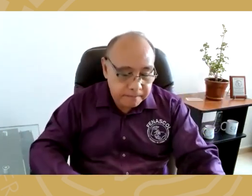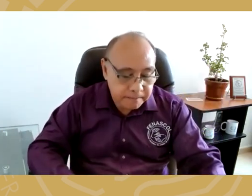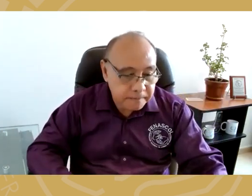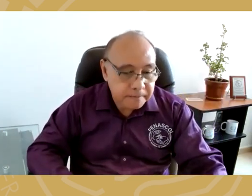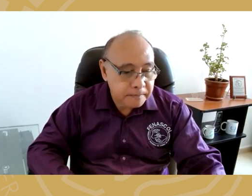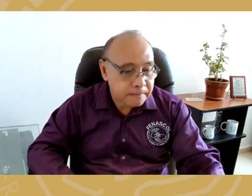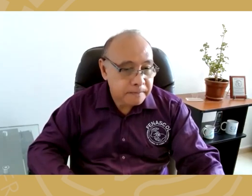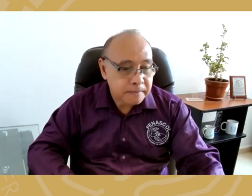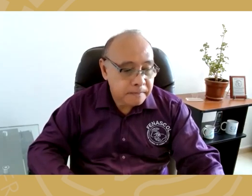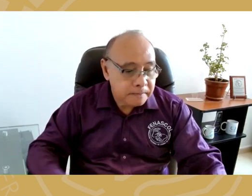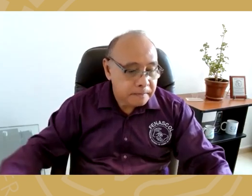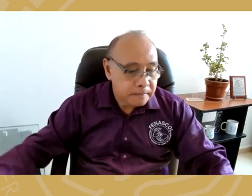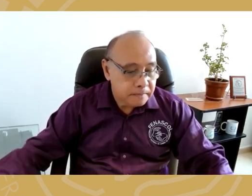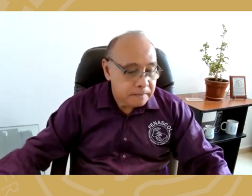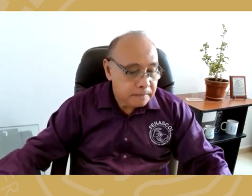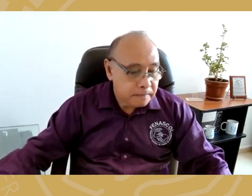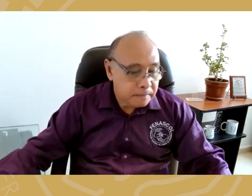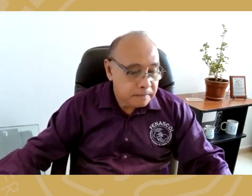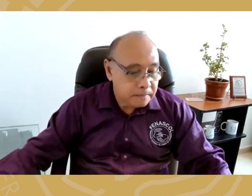la cual vemos ahora. Deben bajar como les muestro.